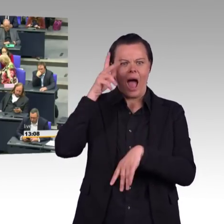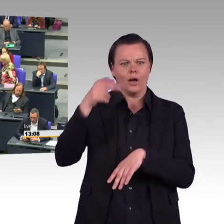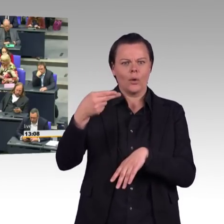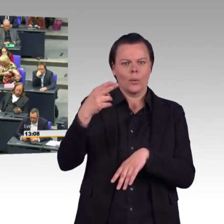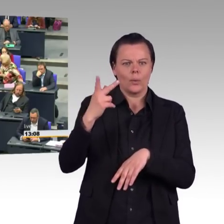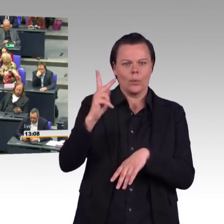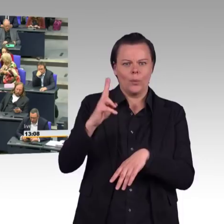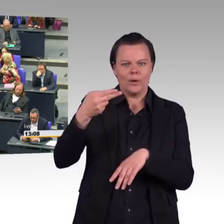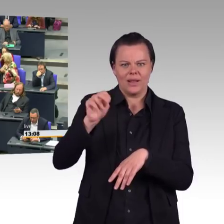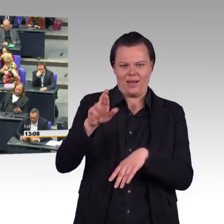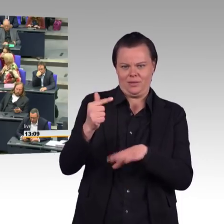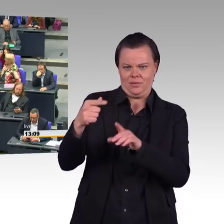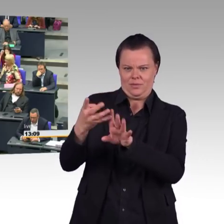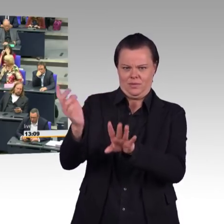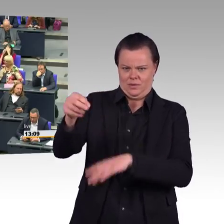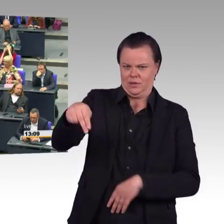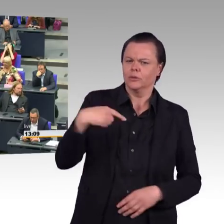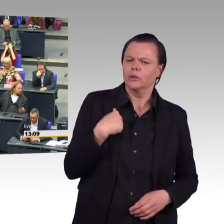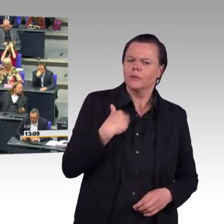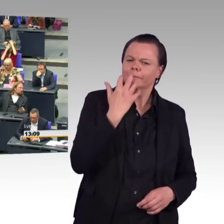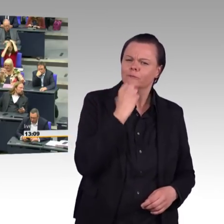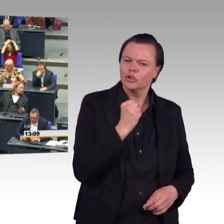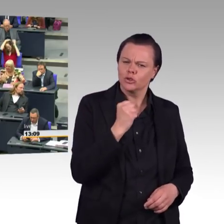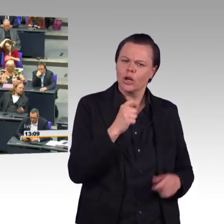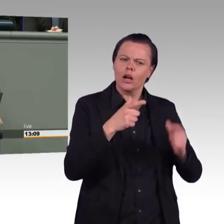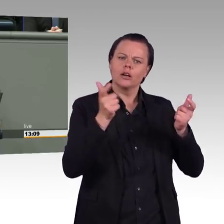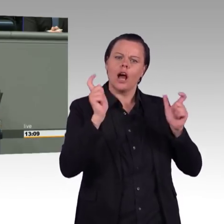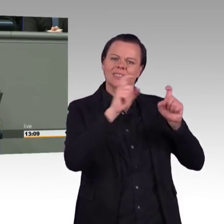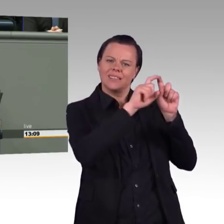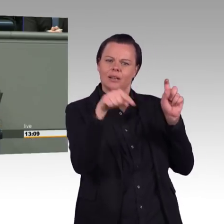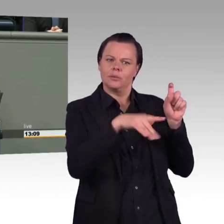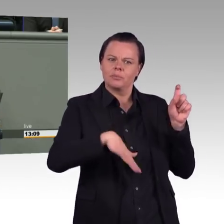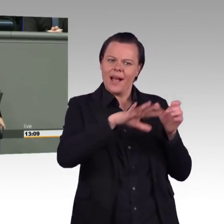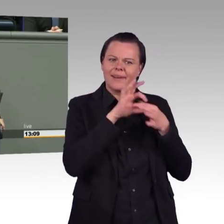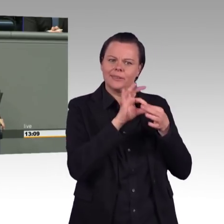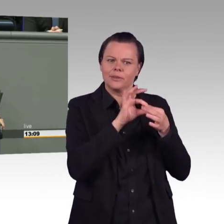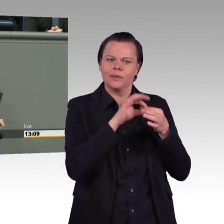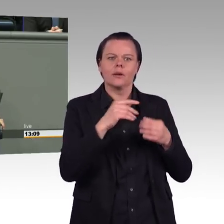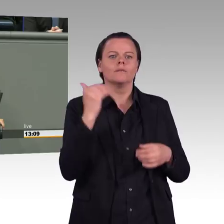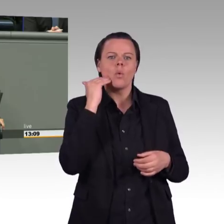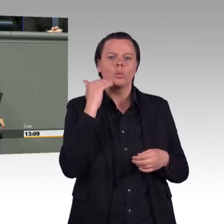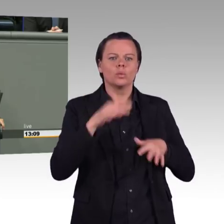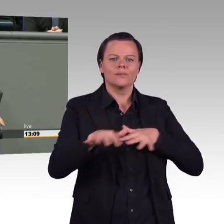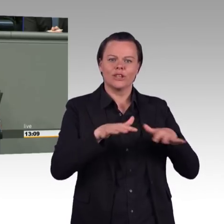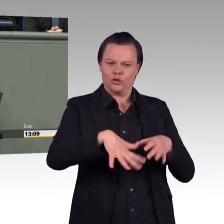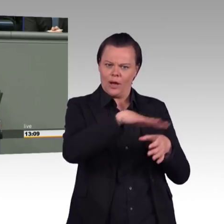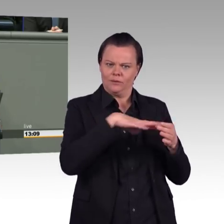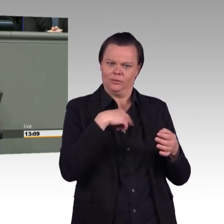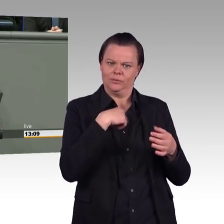Schlüssel abdrehen wollen, dann wissen Sie doch, wen Sie damit enteignen. Sie enteignen erst einmal große kommunale Vermögen. Zum Beispiel die Städte